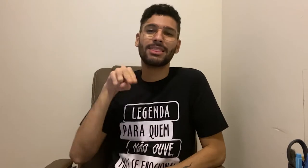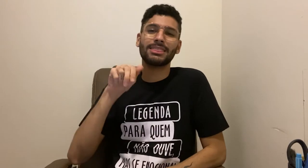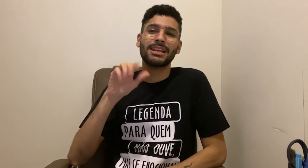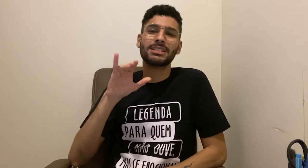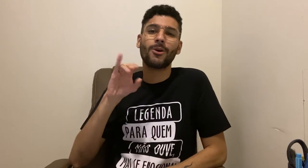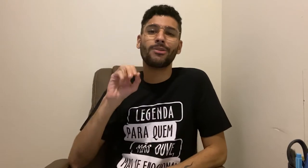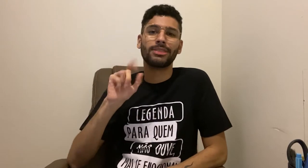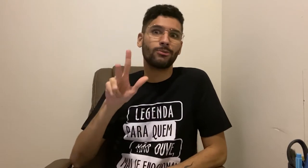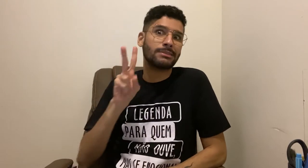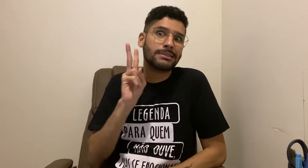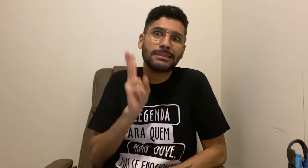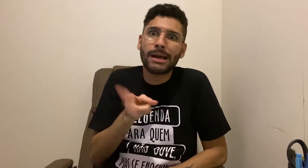tem legenda.